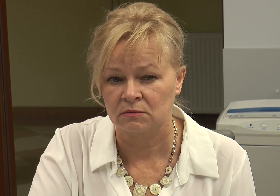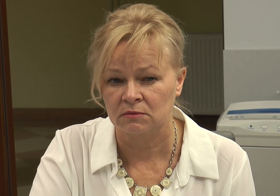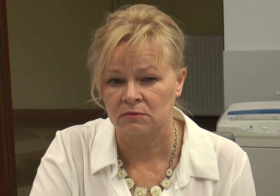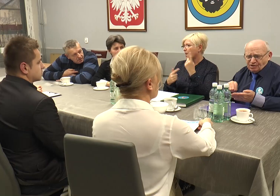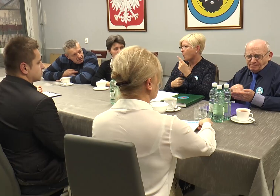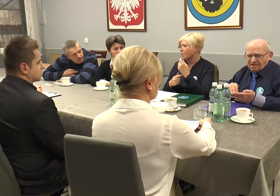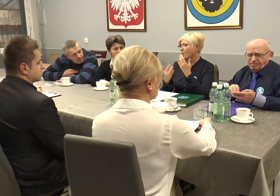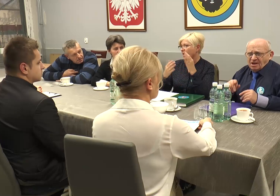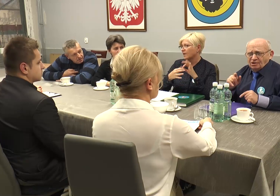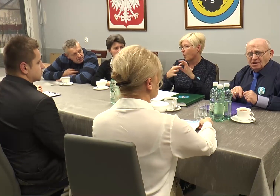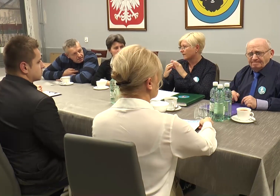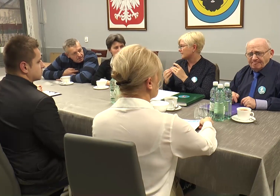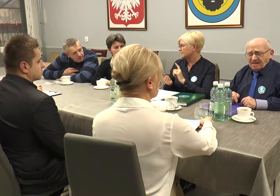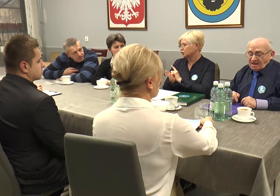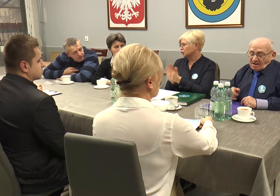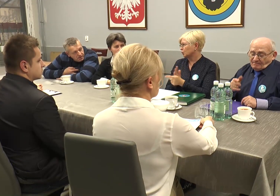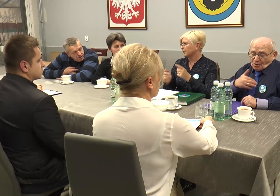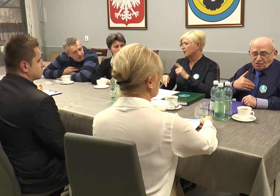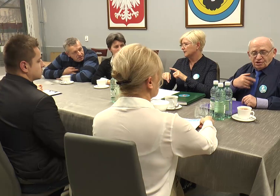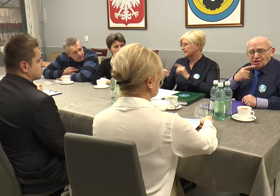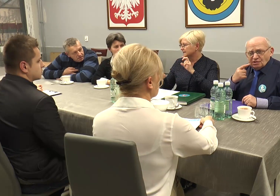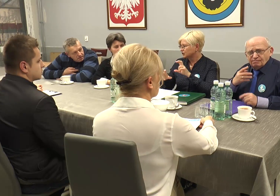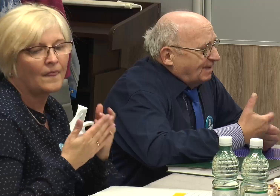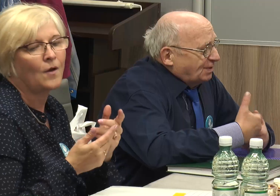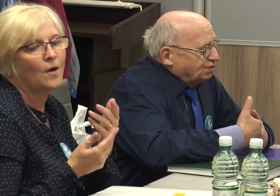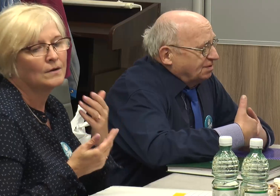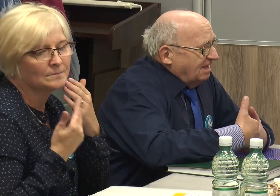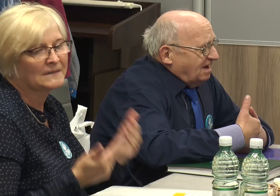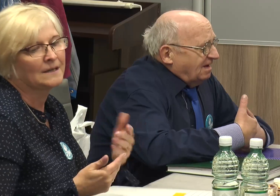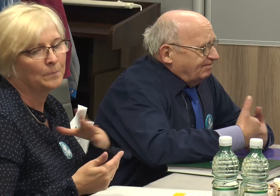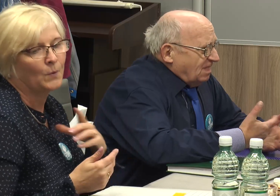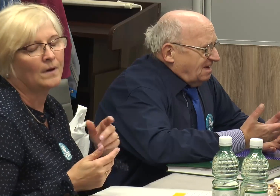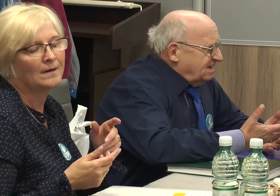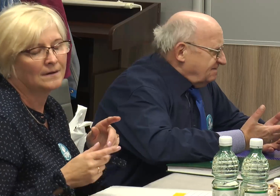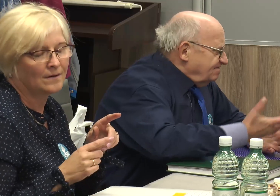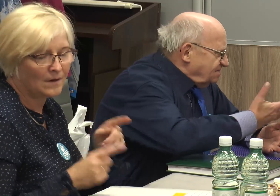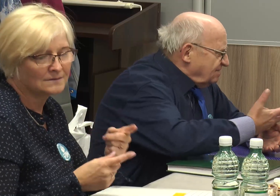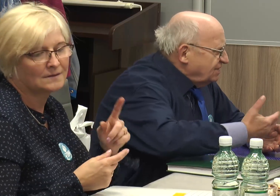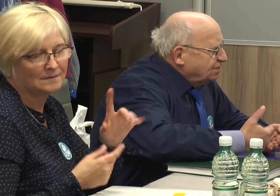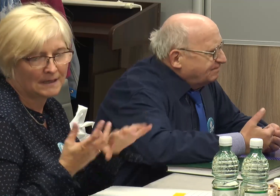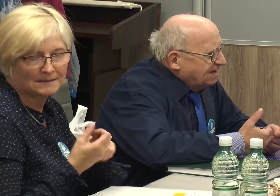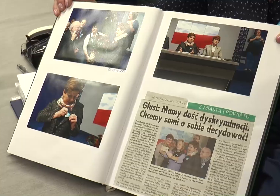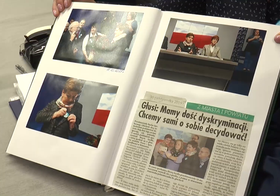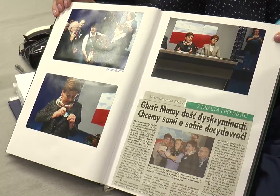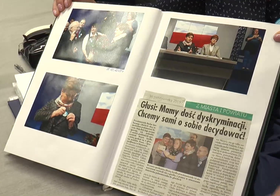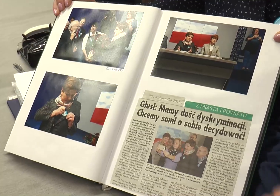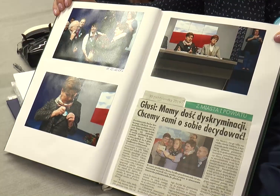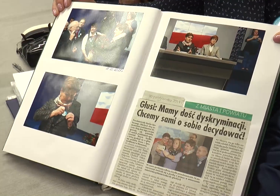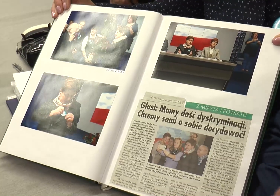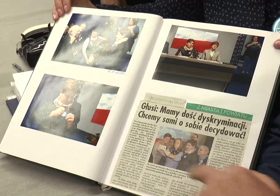Urzędzie Miejskim przedstawicieli Stowarzyszenia Głuchych Galicja w Sanoku. W naszym regionie organizacja ta działa od 2015 roku. Wchodzi w